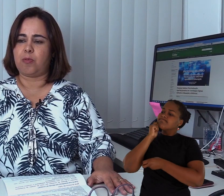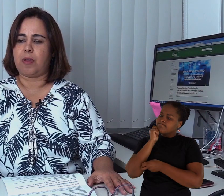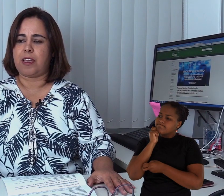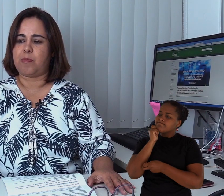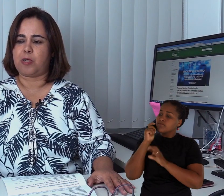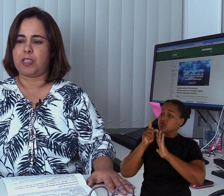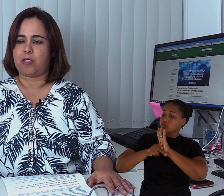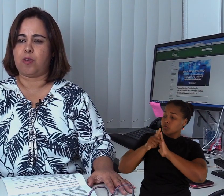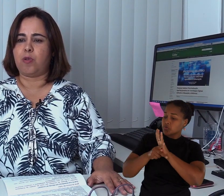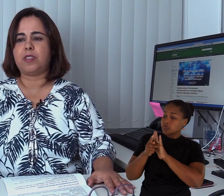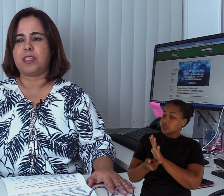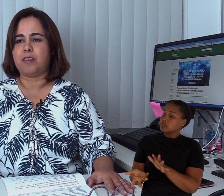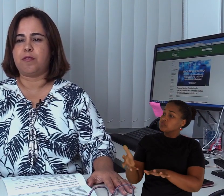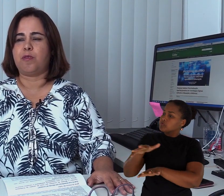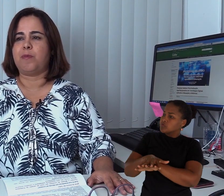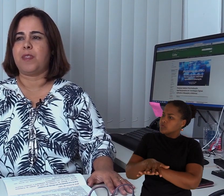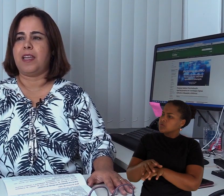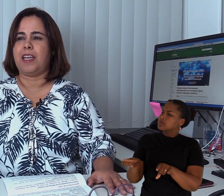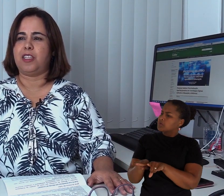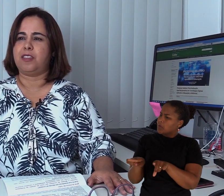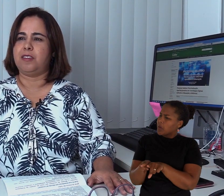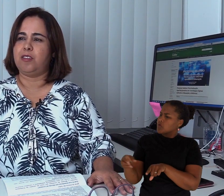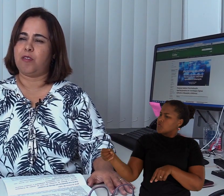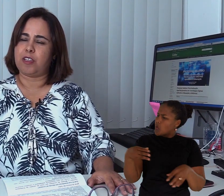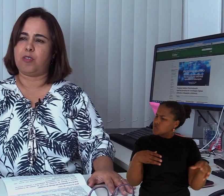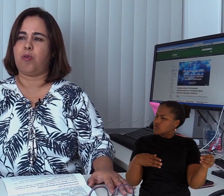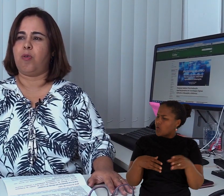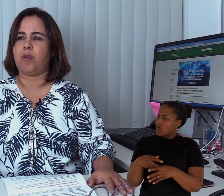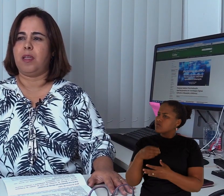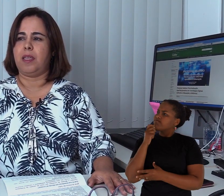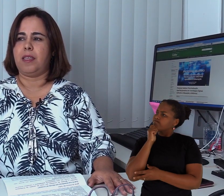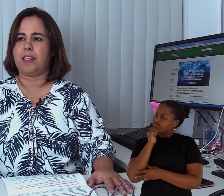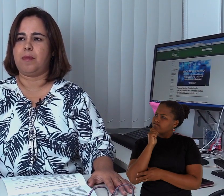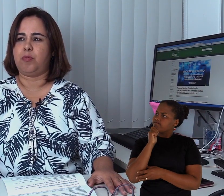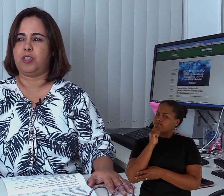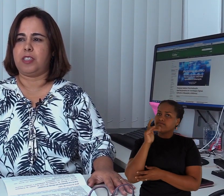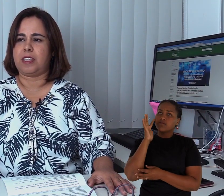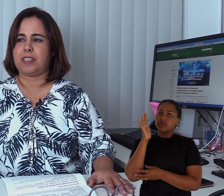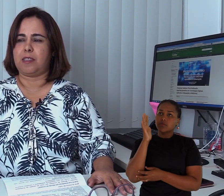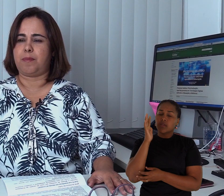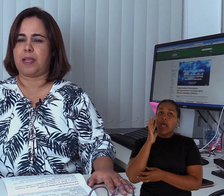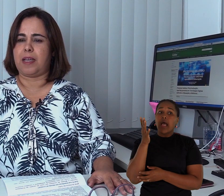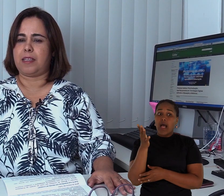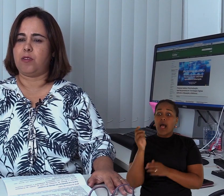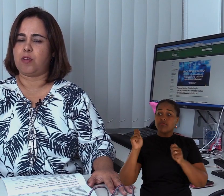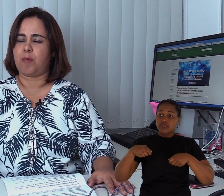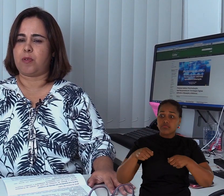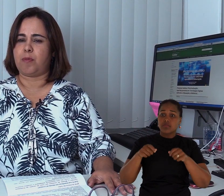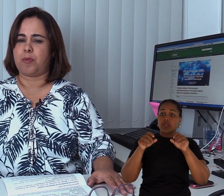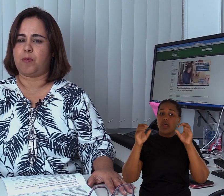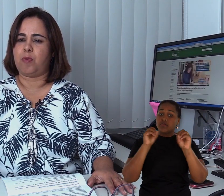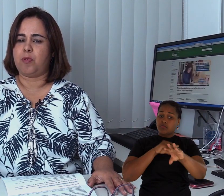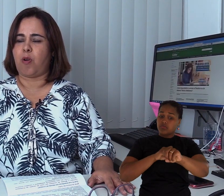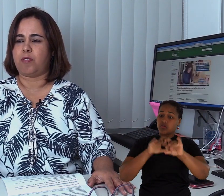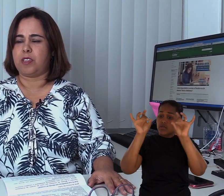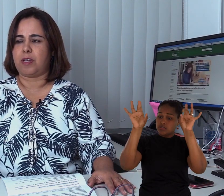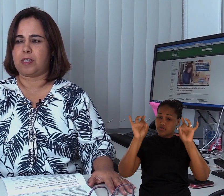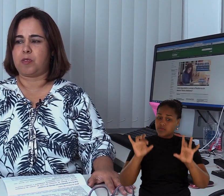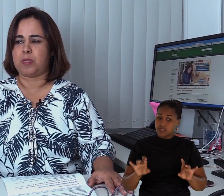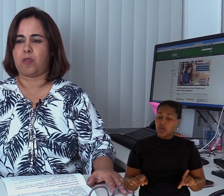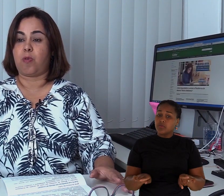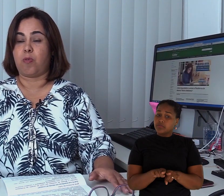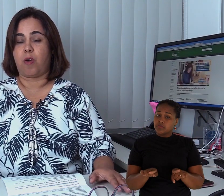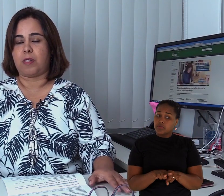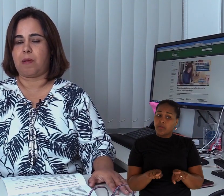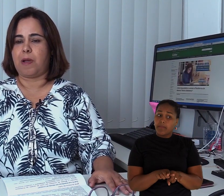projeto era um projeto inclusivo, inovador, e que podia trazer para, não só para o público alvo da